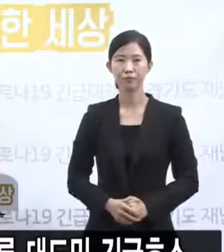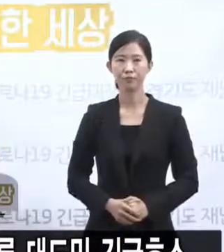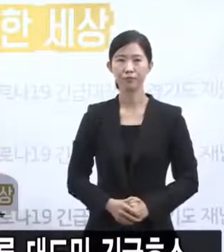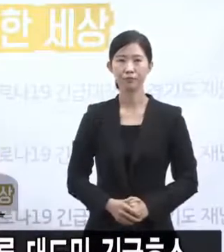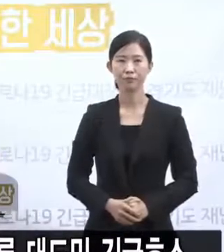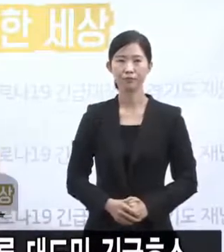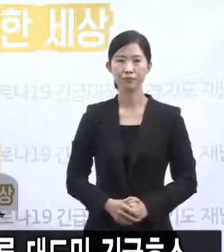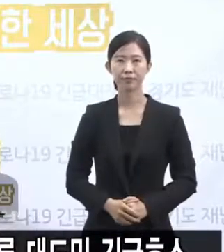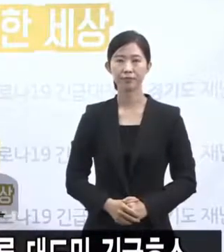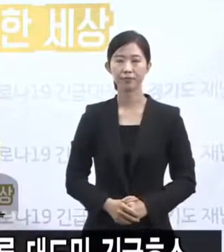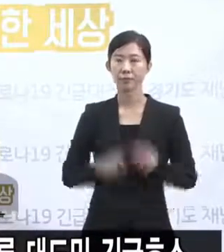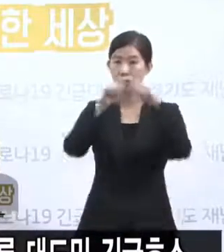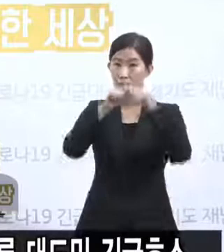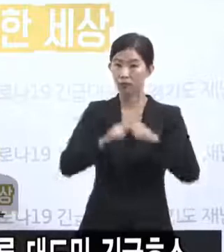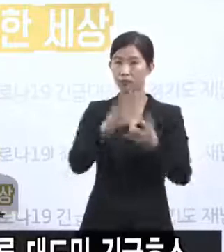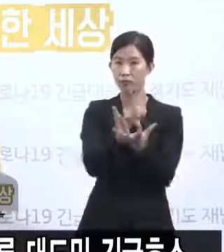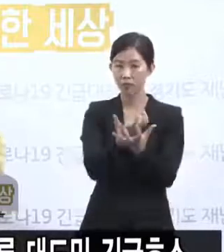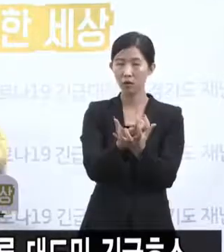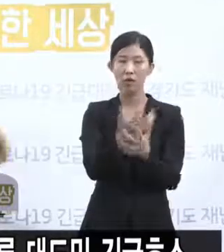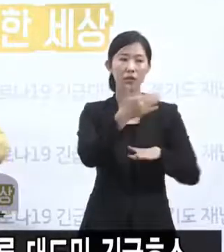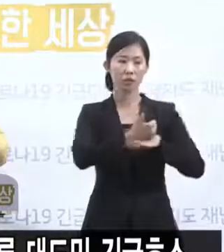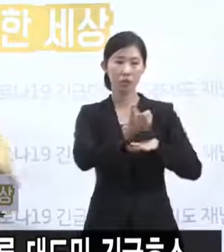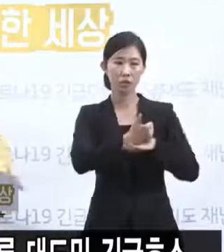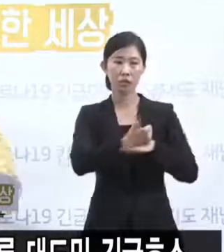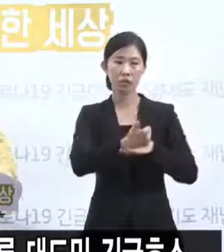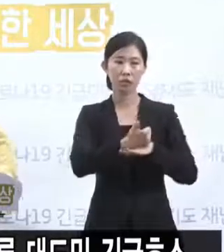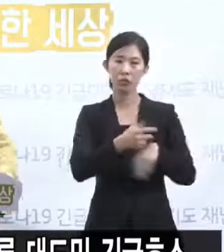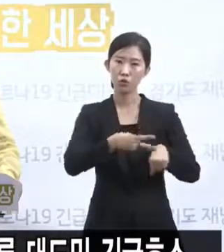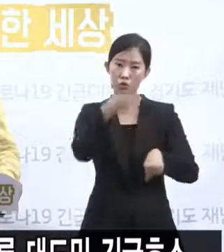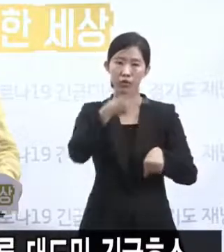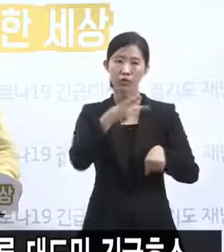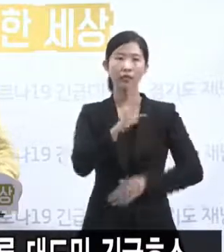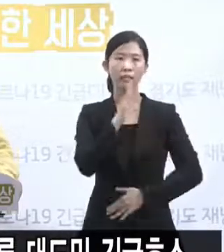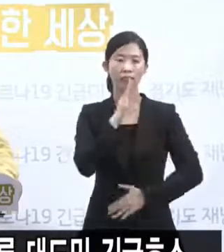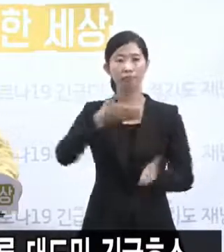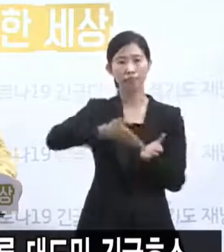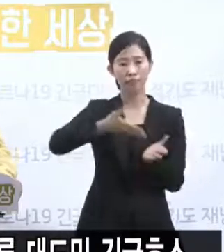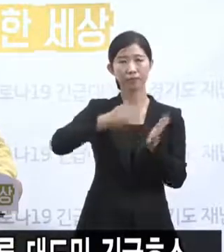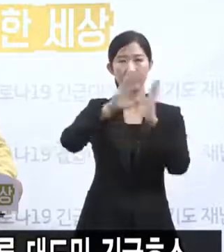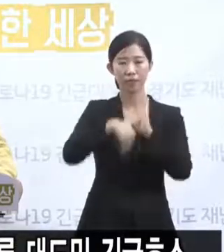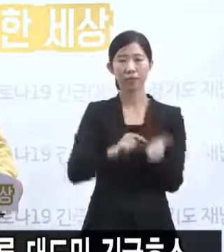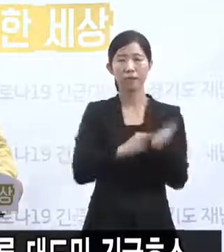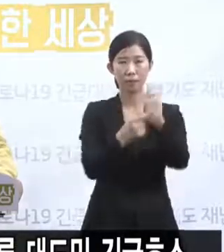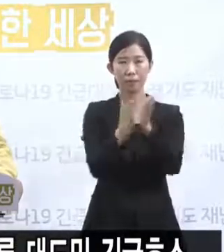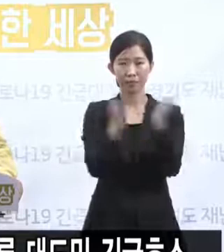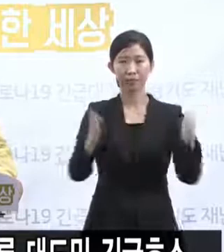세부 자료는 이따가 구시 정례 브리핑에서 좀 발표해 드리도록 하겠고요.